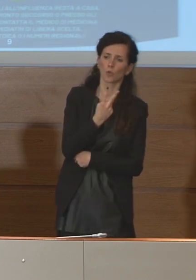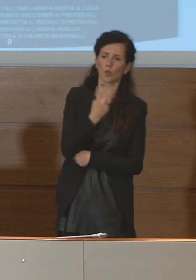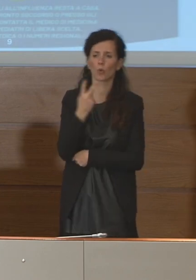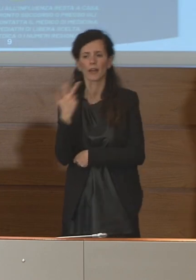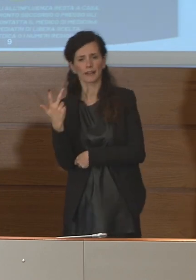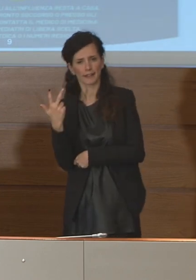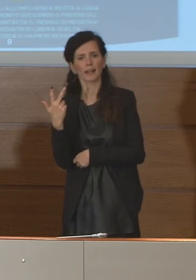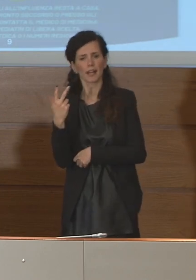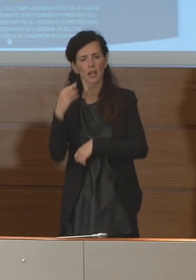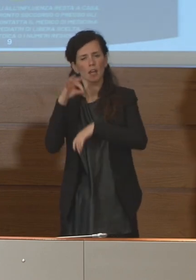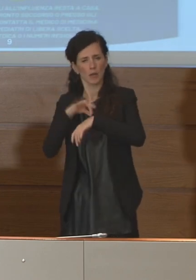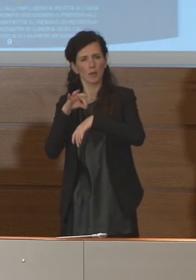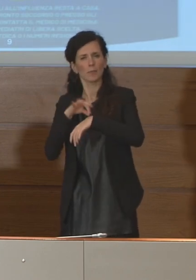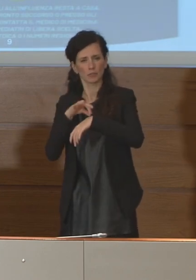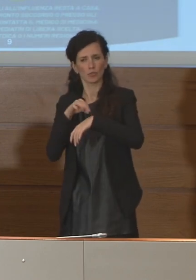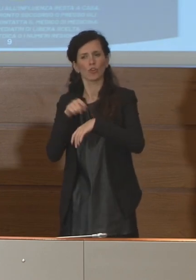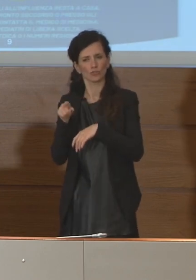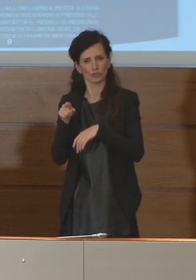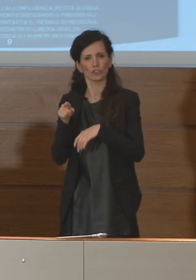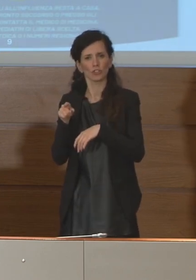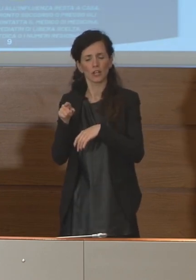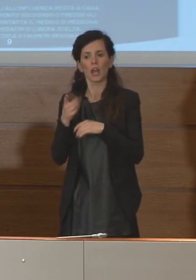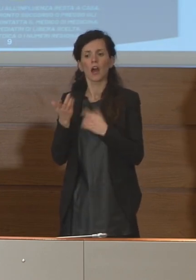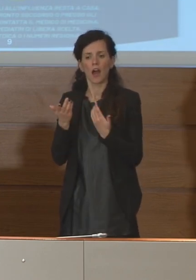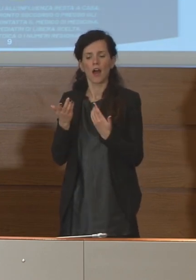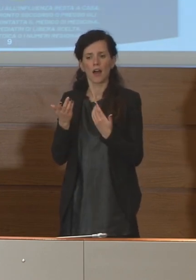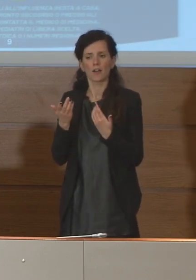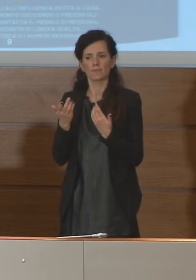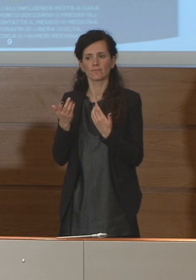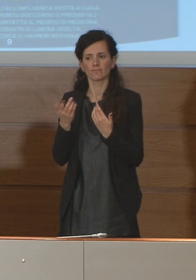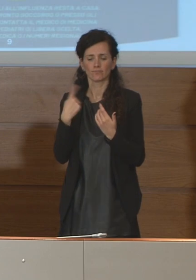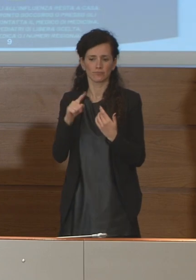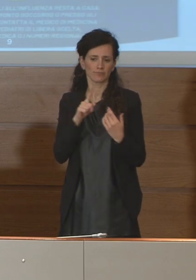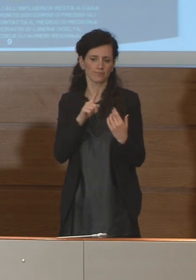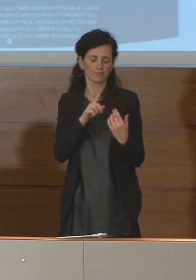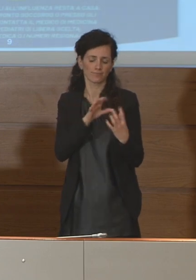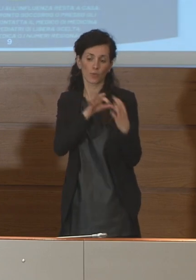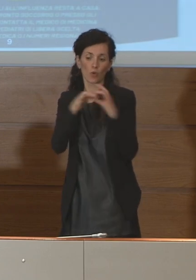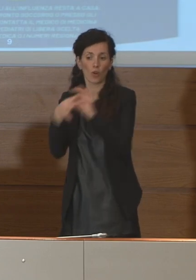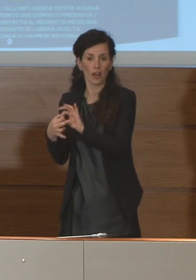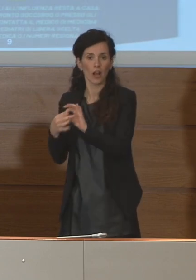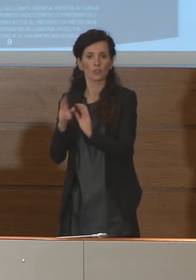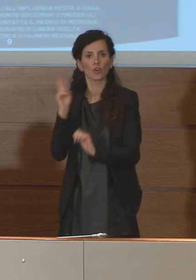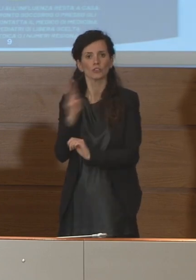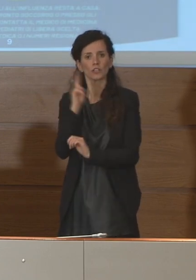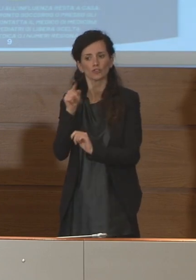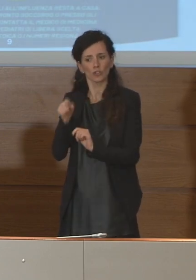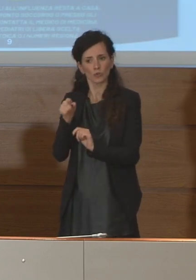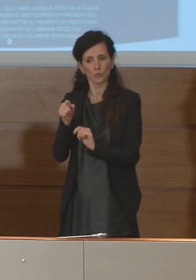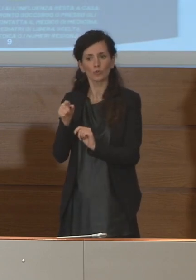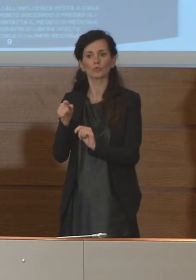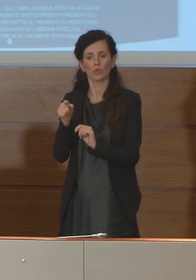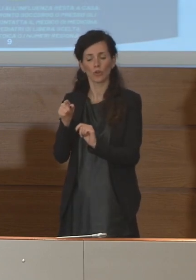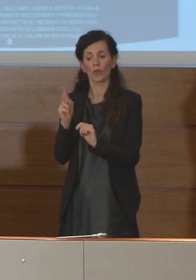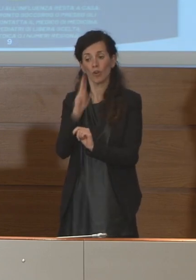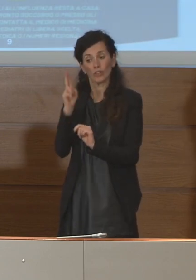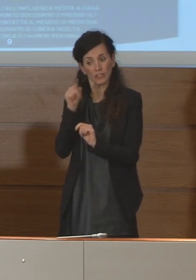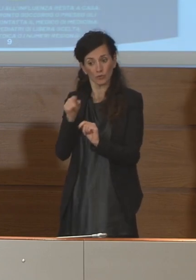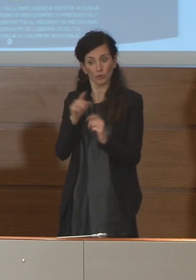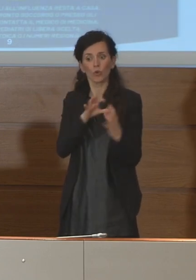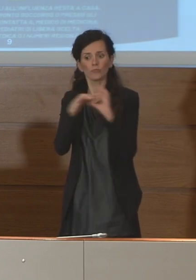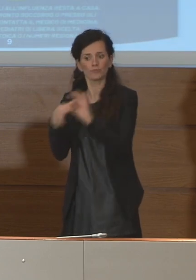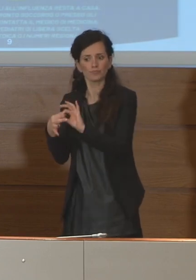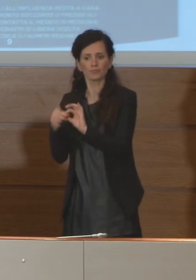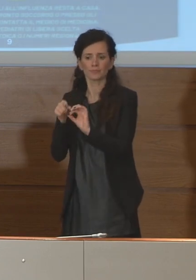comorbosità. Quindi l'evento si riconduce purtroppo, il decesso si riconduce comunque a un